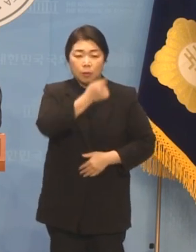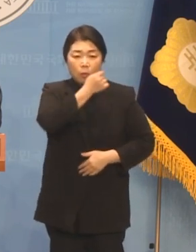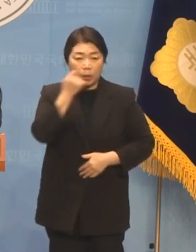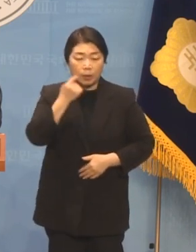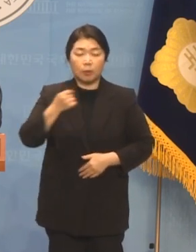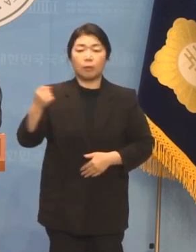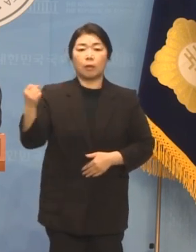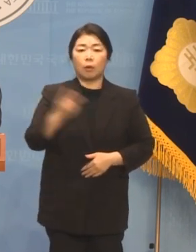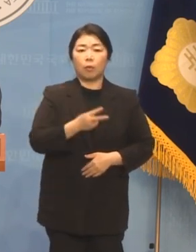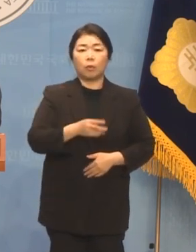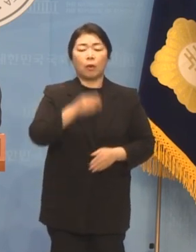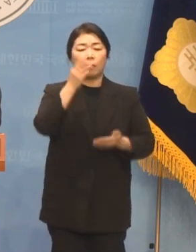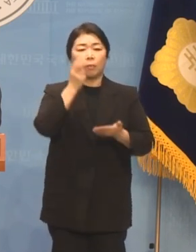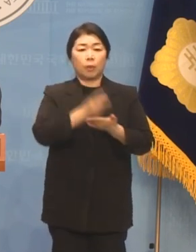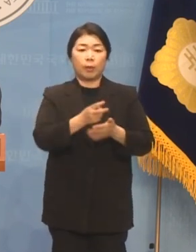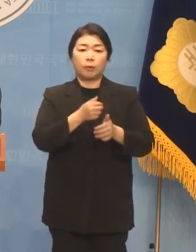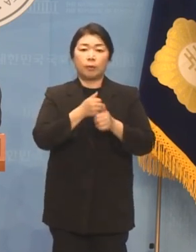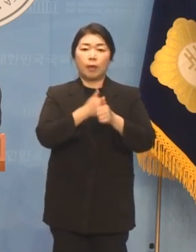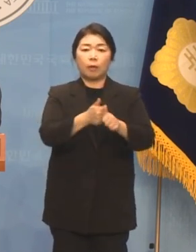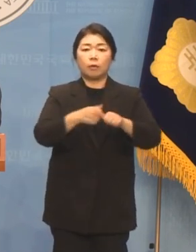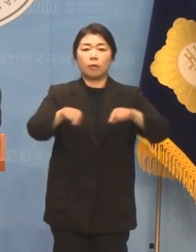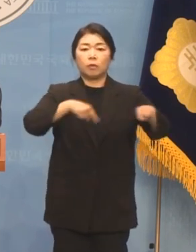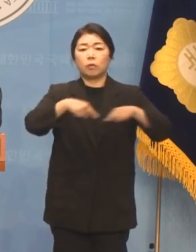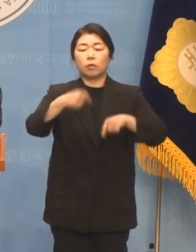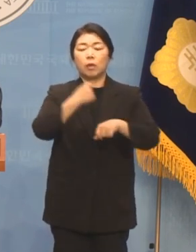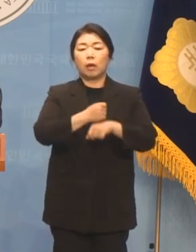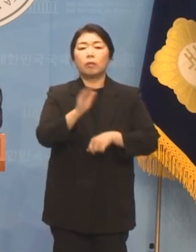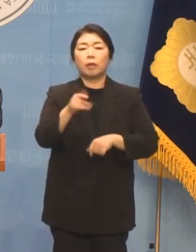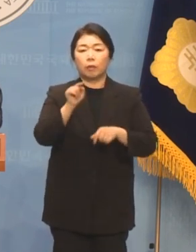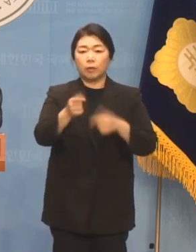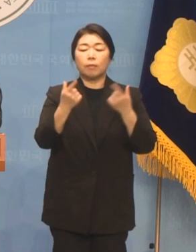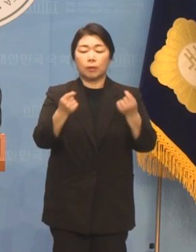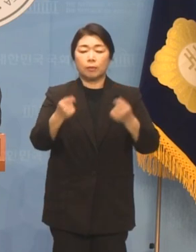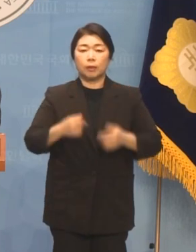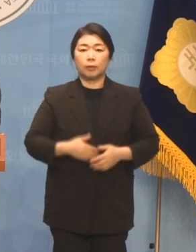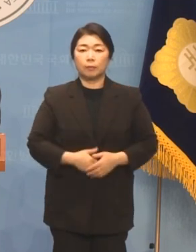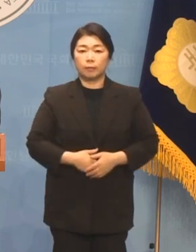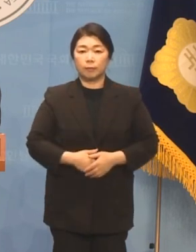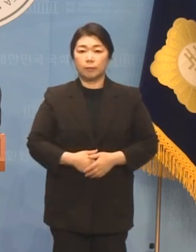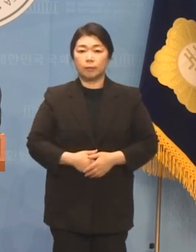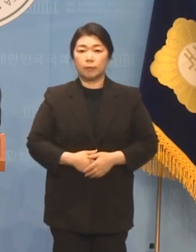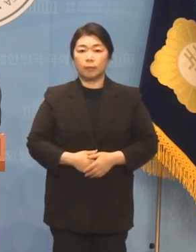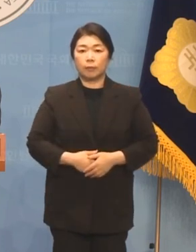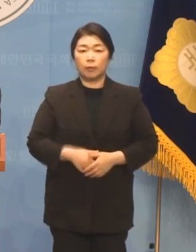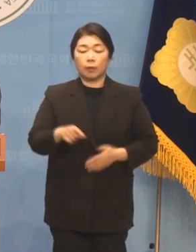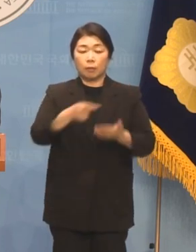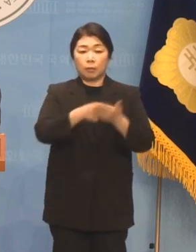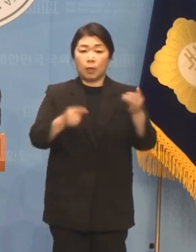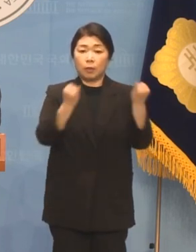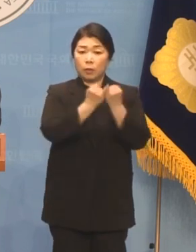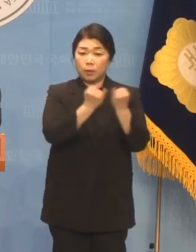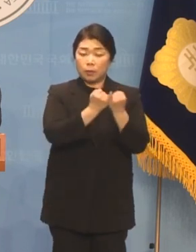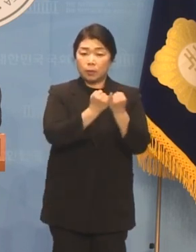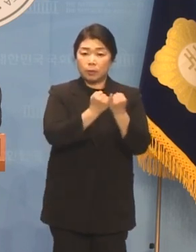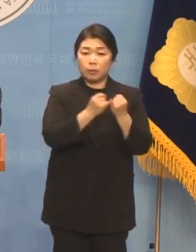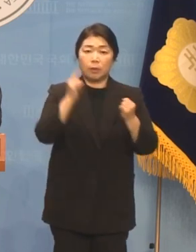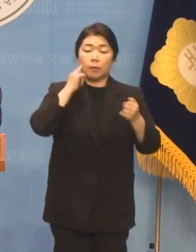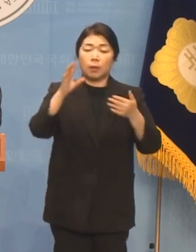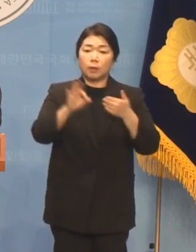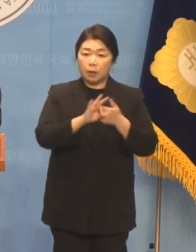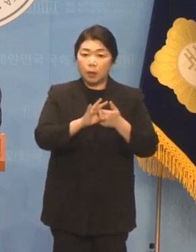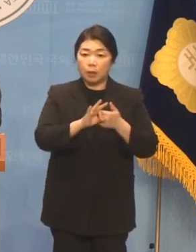함께 합당한 조치를 취하는 것이 마땅할 것입니다 이 피해 여성은 만약